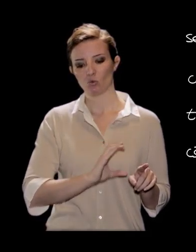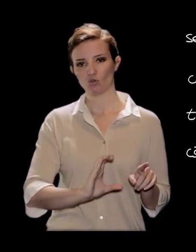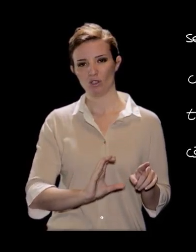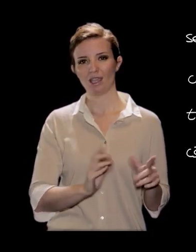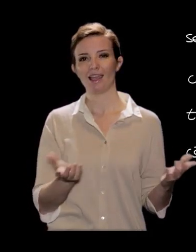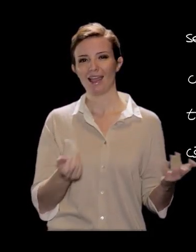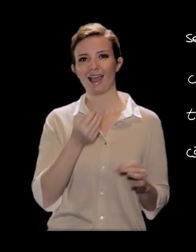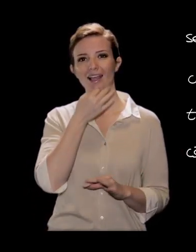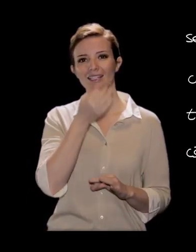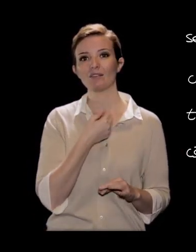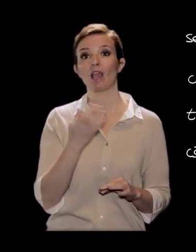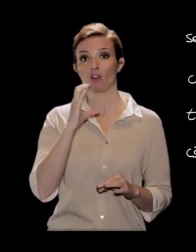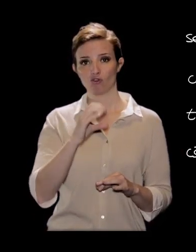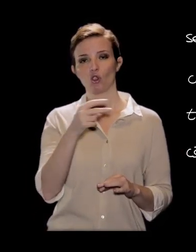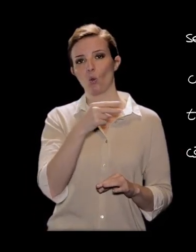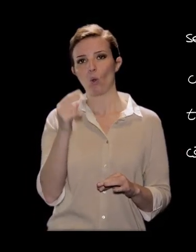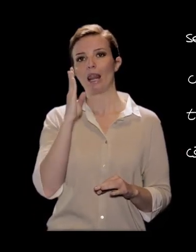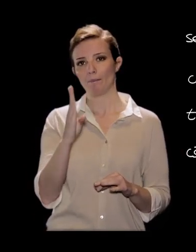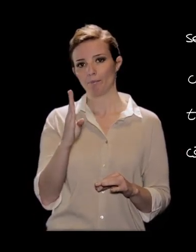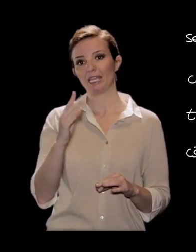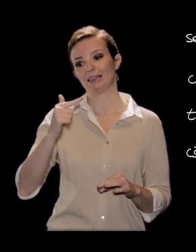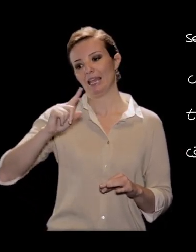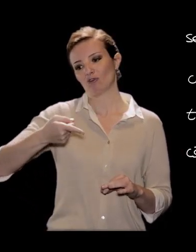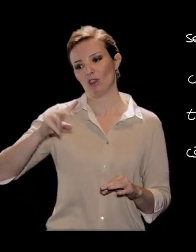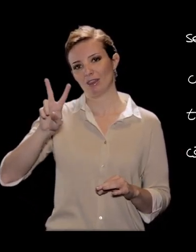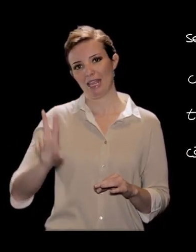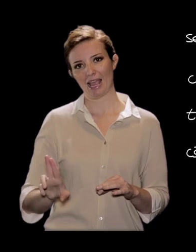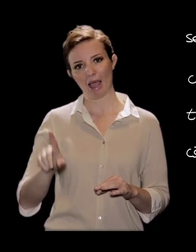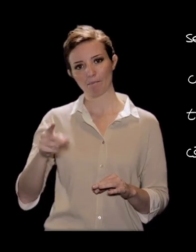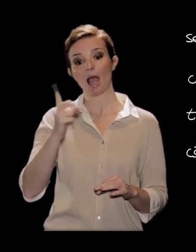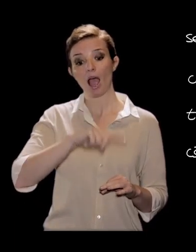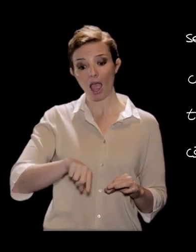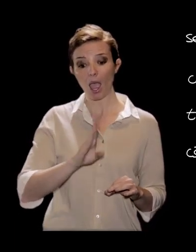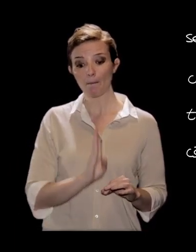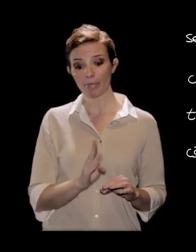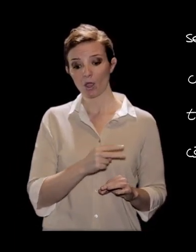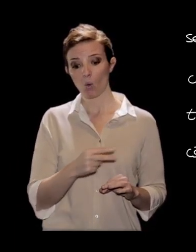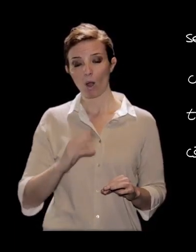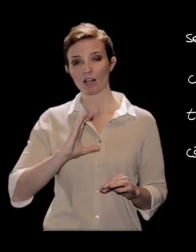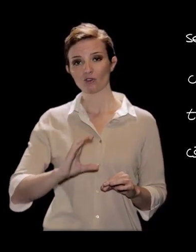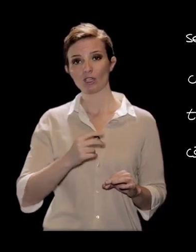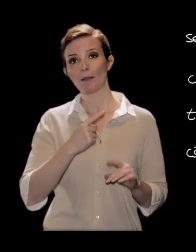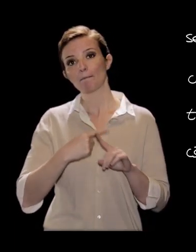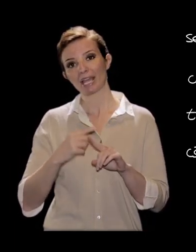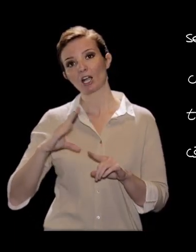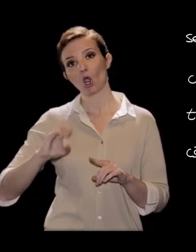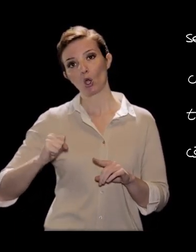C uguale a B tangente di gamma e B uguale a C per la cotangente di gamma.